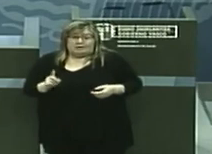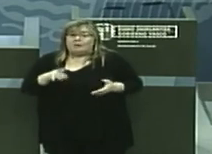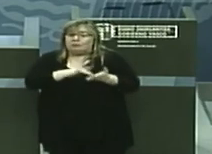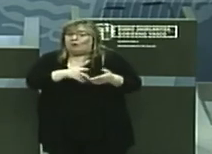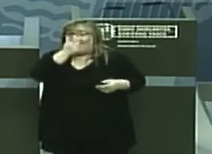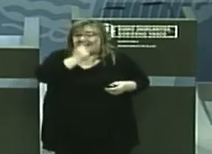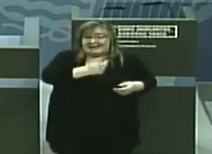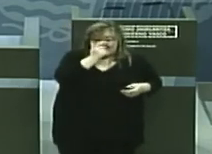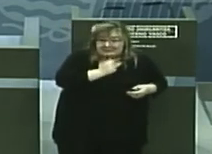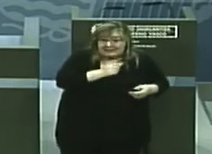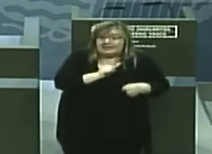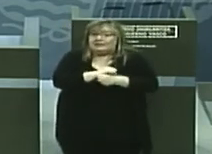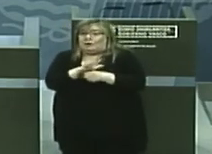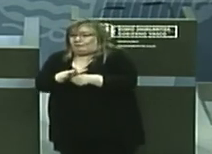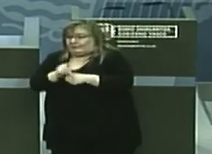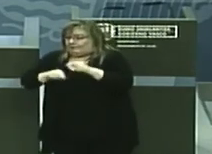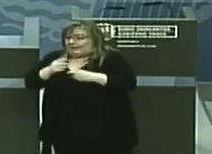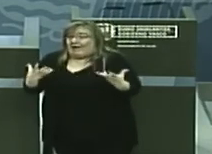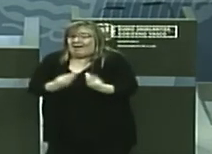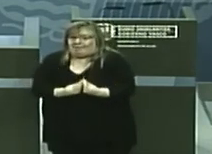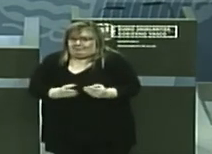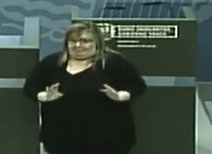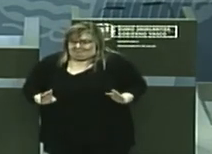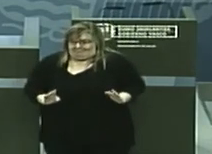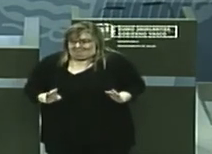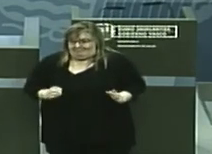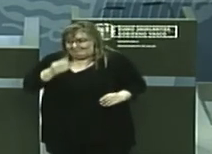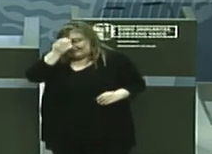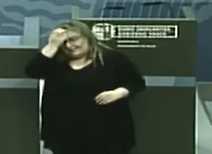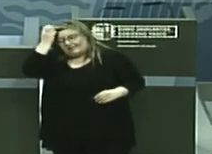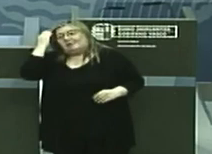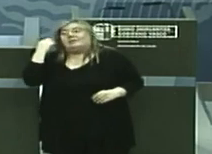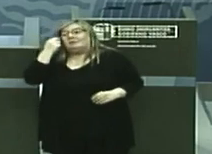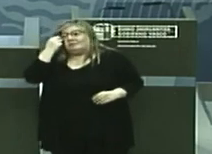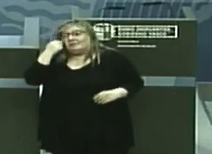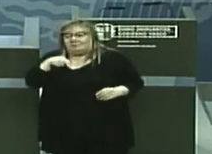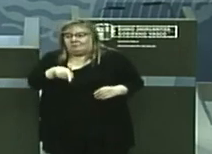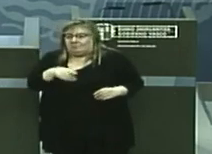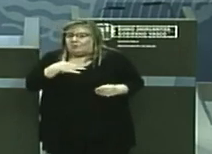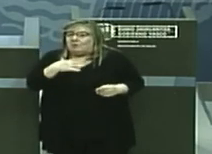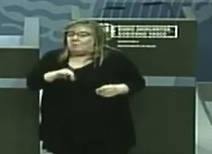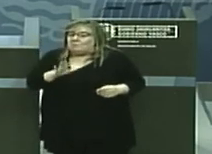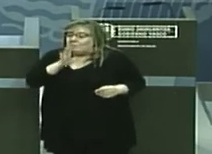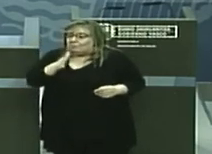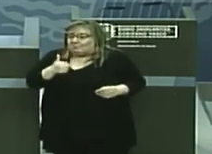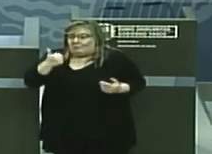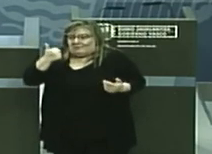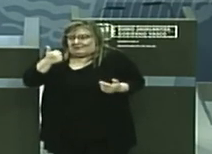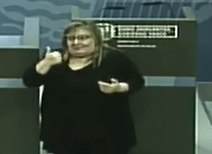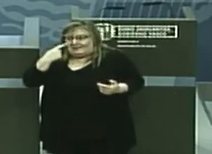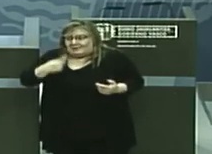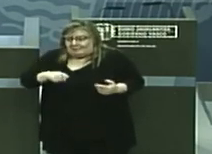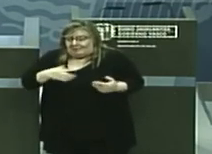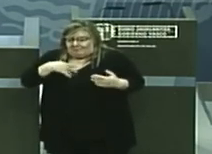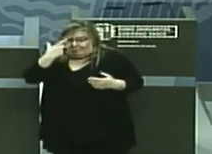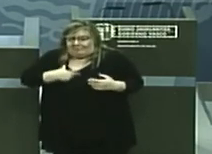gripe y COVID. Creemos que además esto puede ser un factor que agrave la